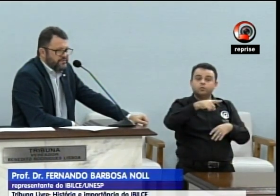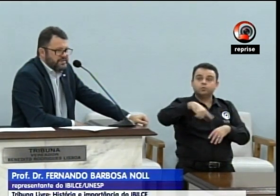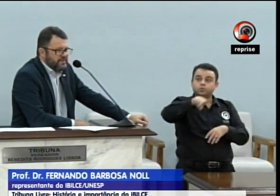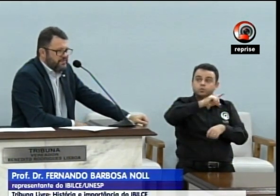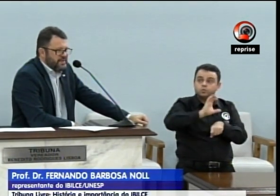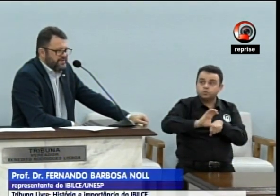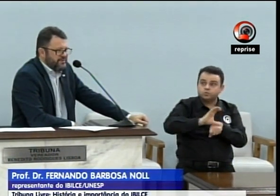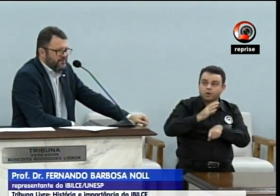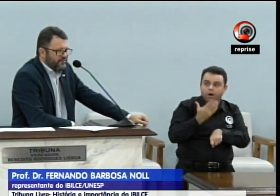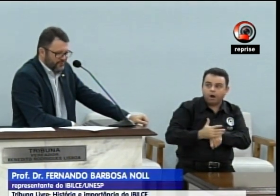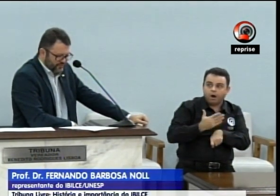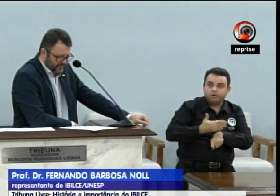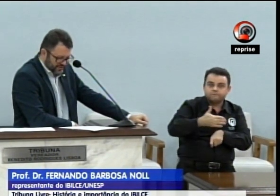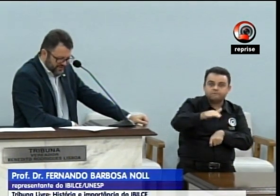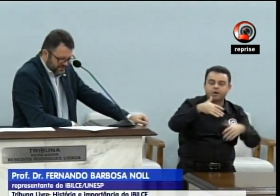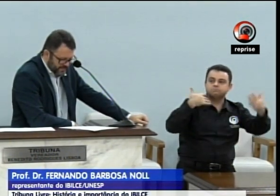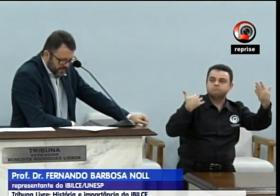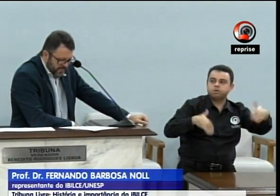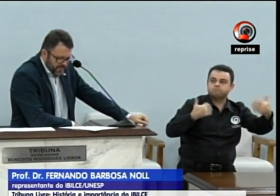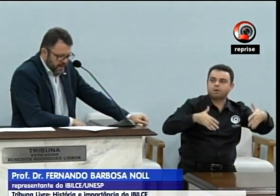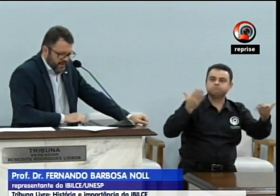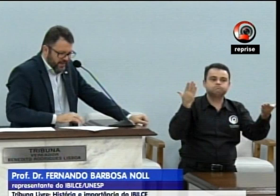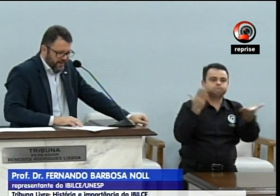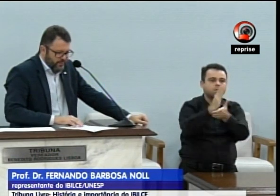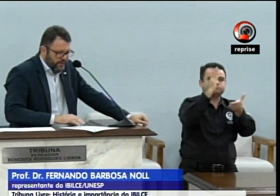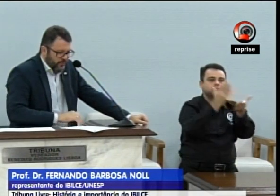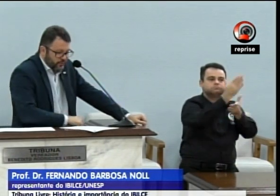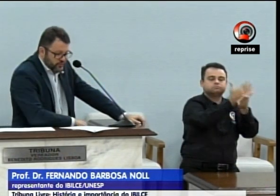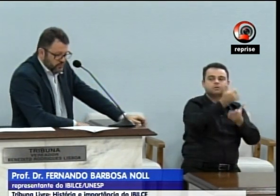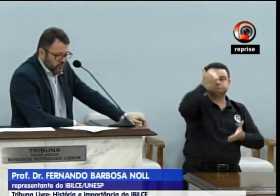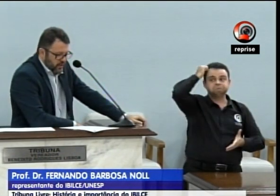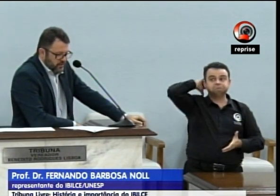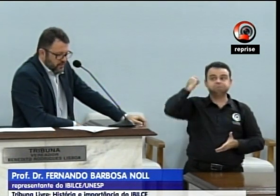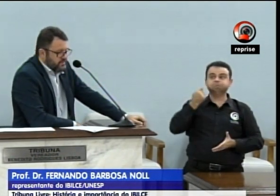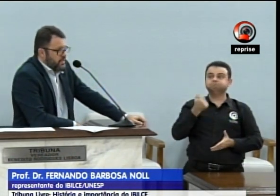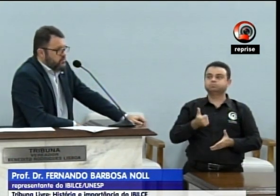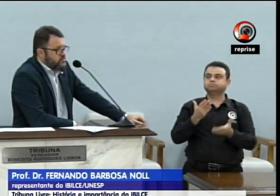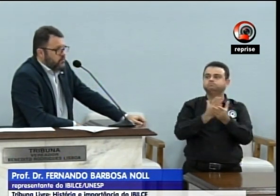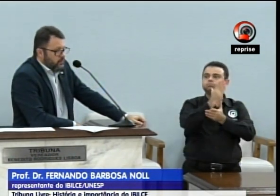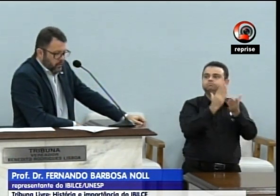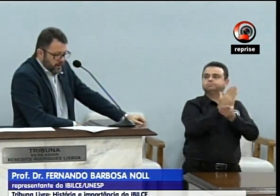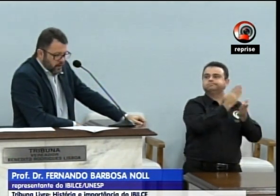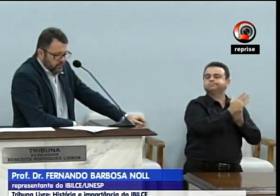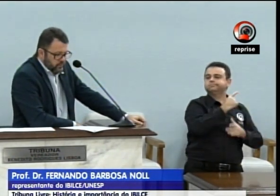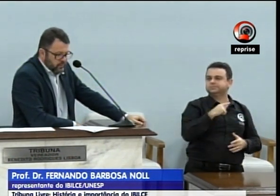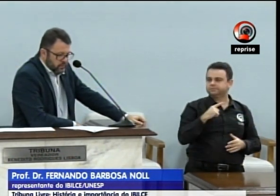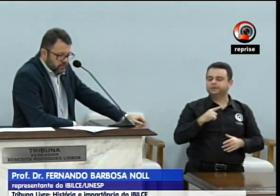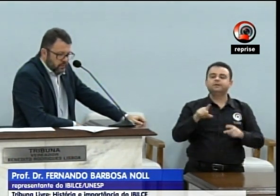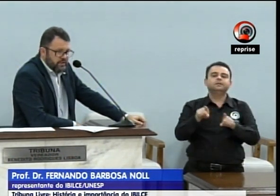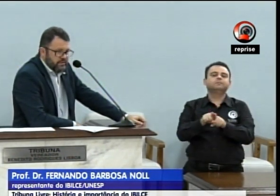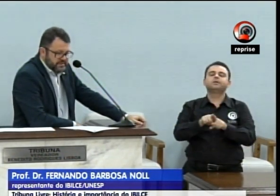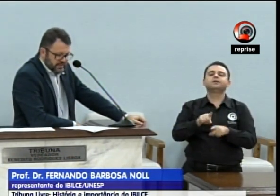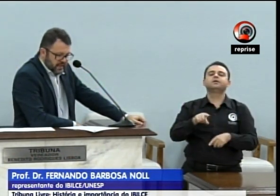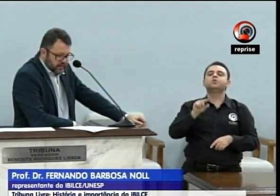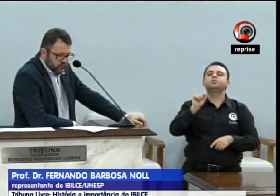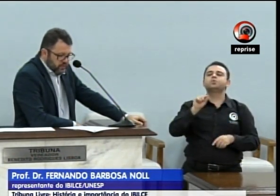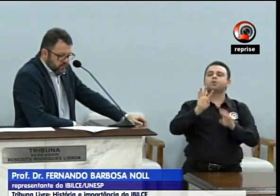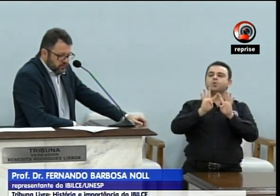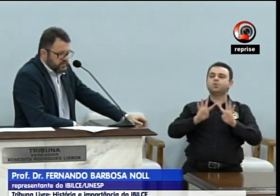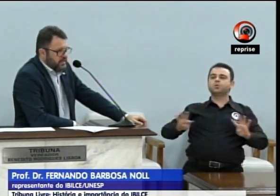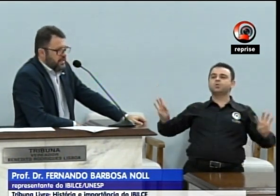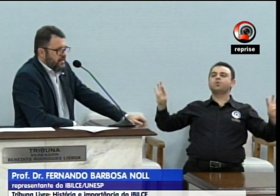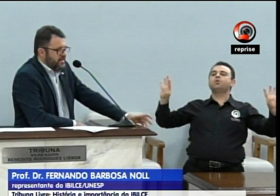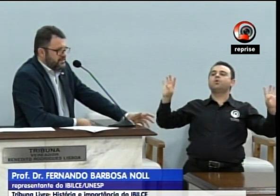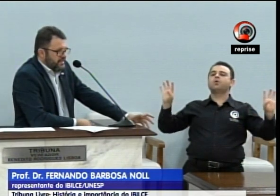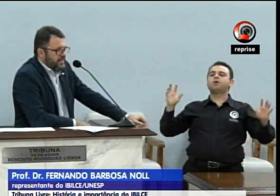de fazer inveja a vários outros cursinhos. E, por último, nós temos o coral universitário do